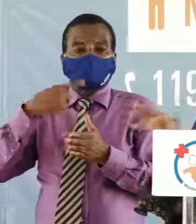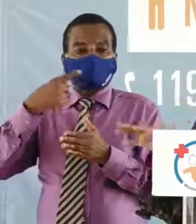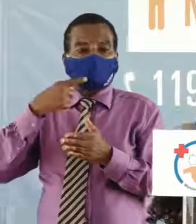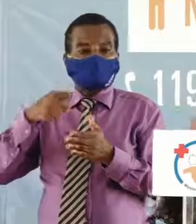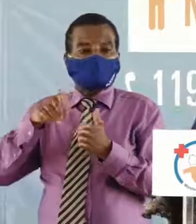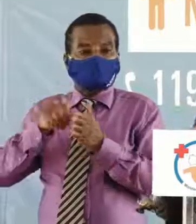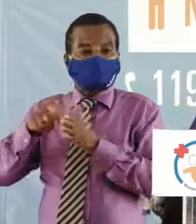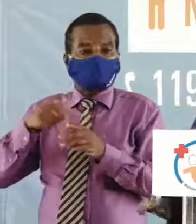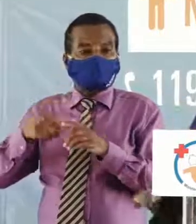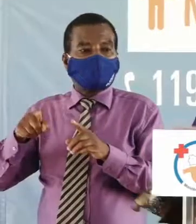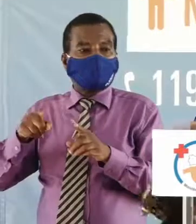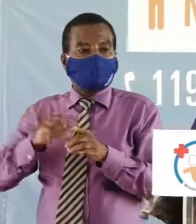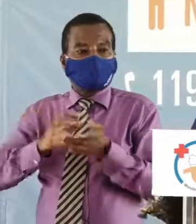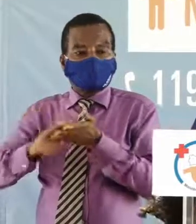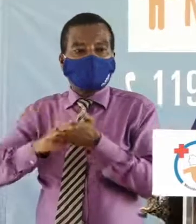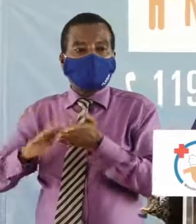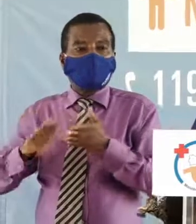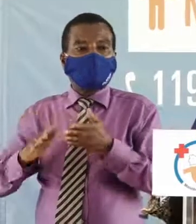'il résiste mais